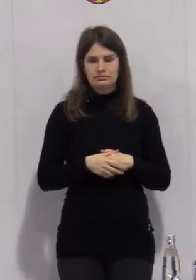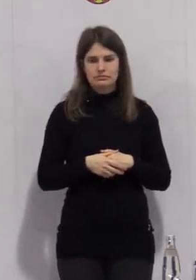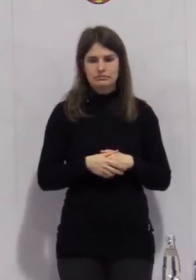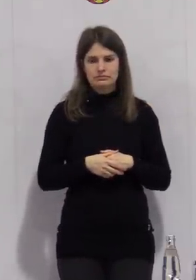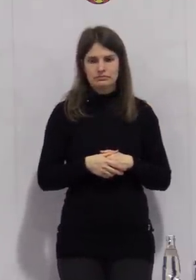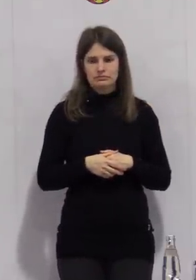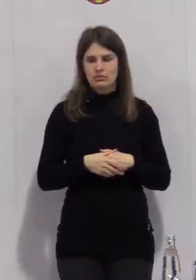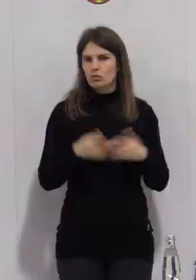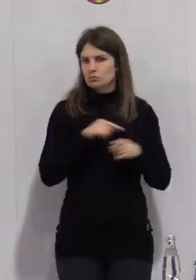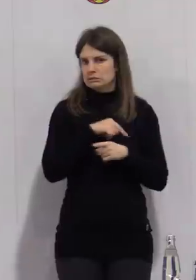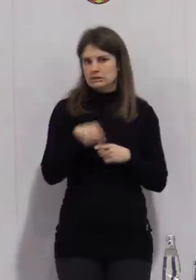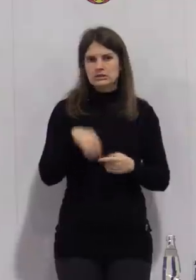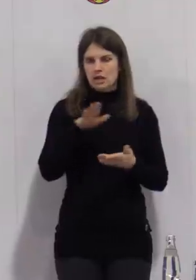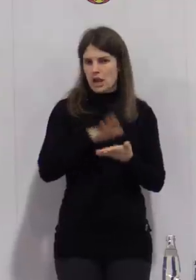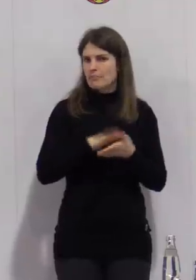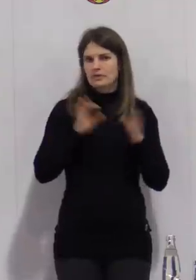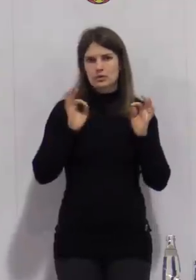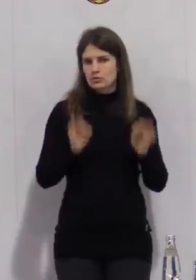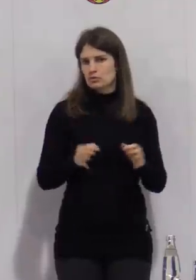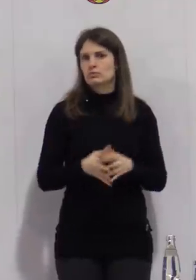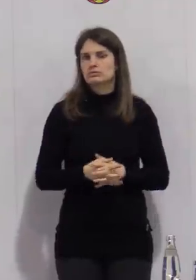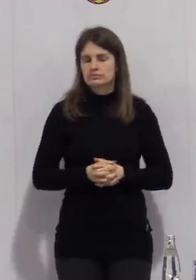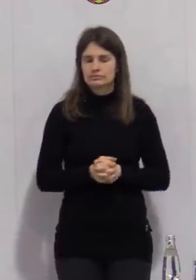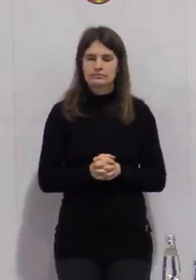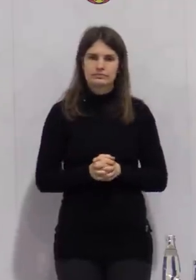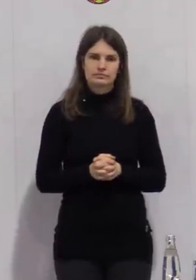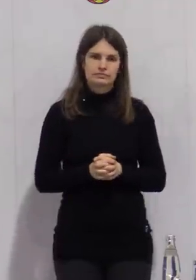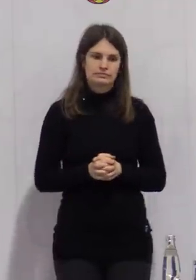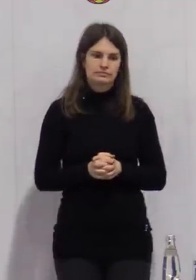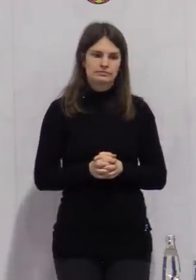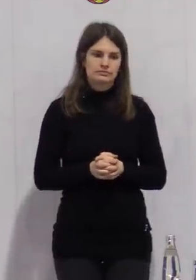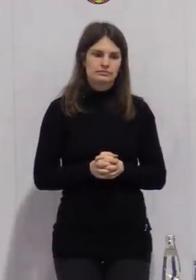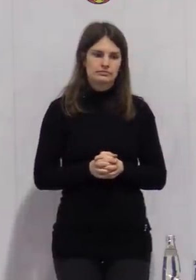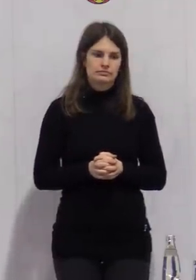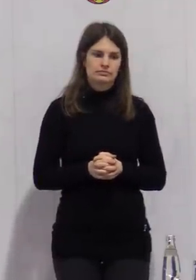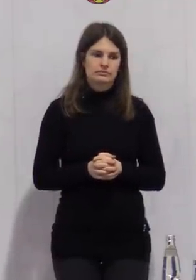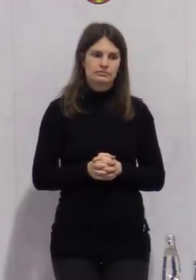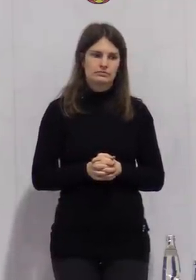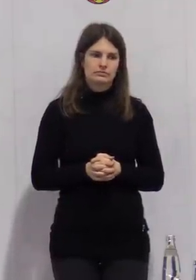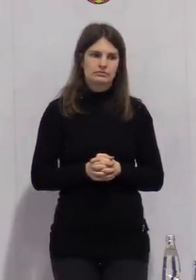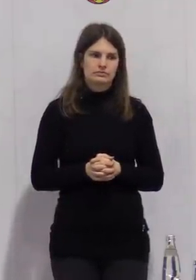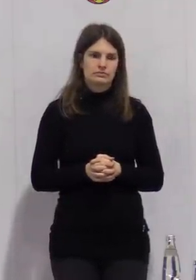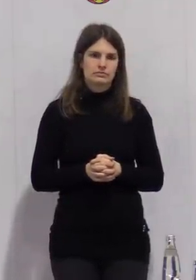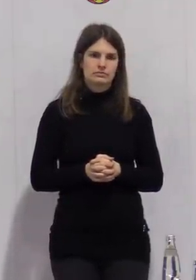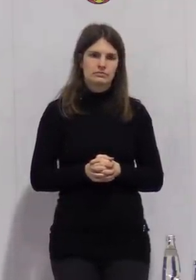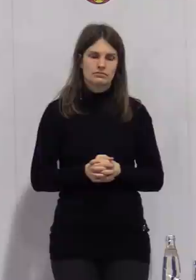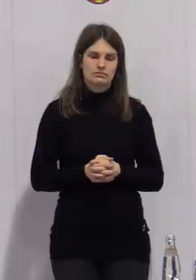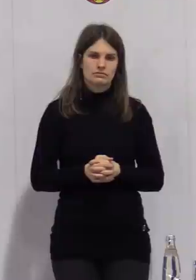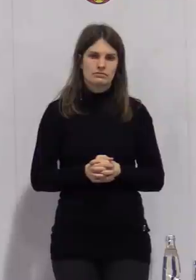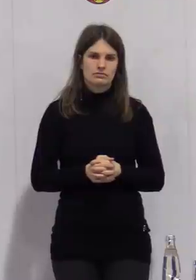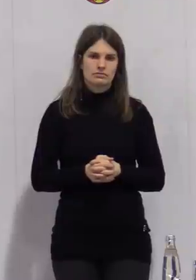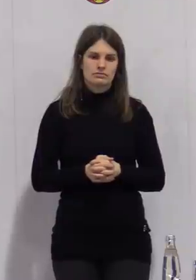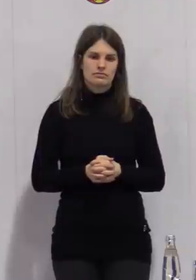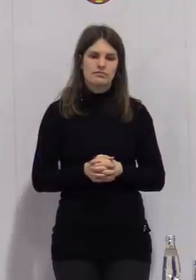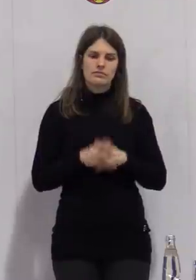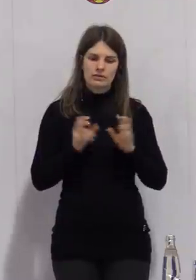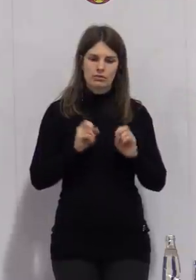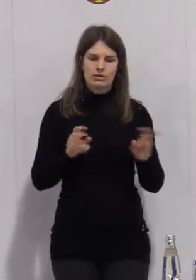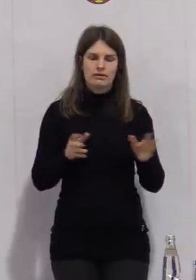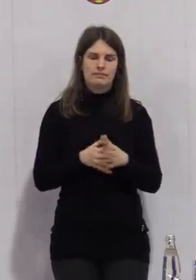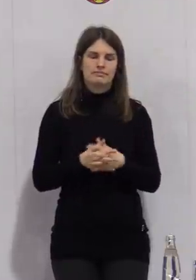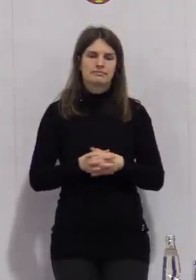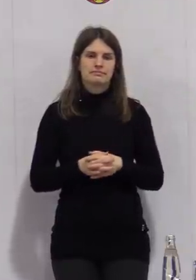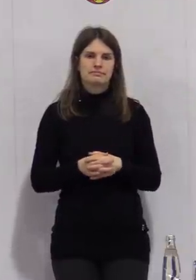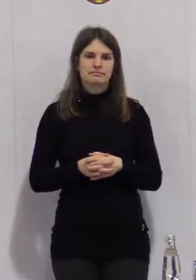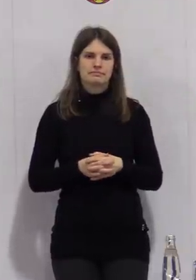Und das klappt. Also ich habe jedenfalls bisher nicht gehört, dass es nicht funktioniert. Okay, danke. Meine Frage